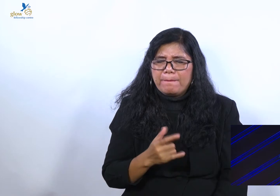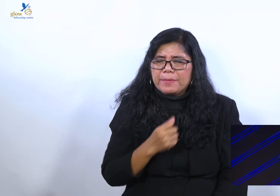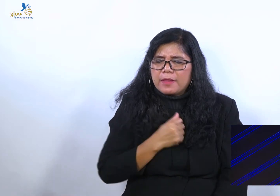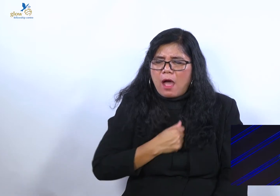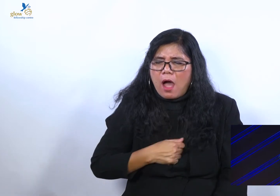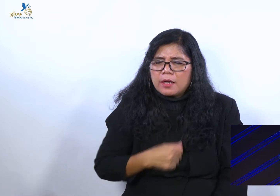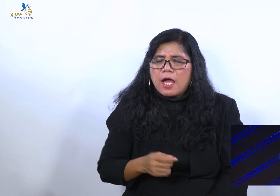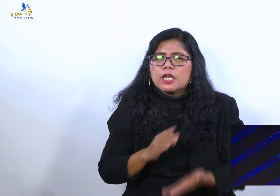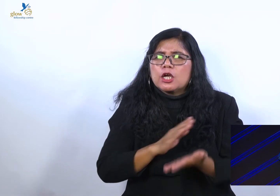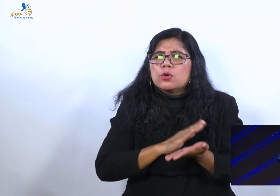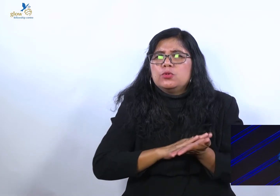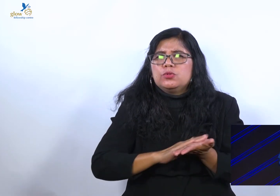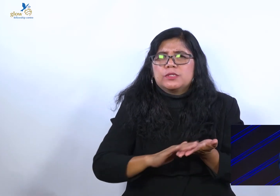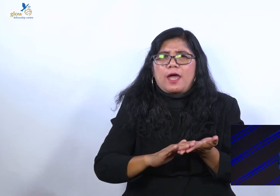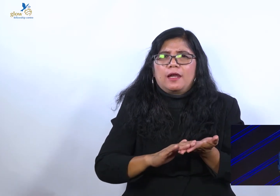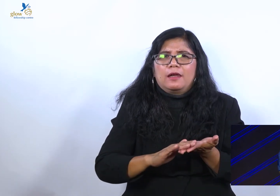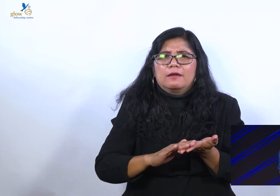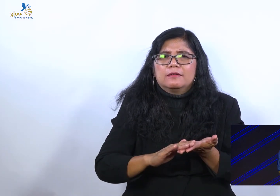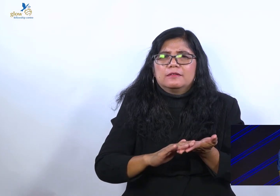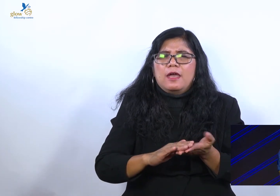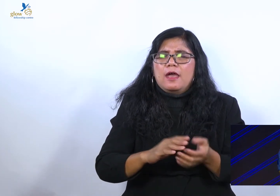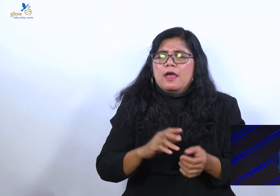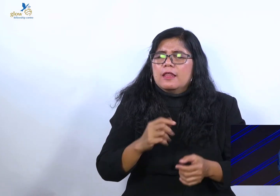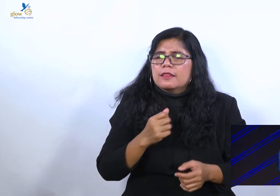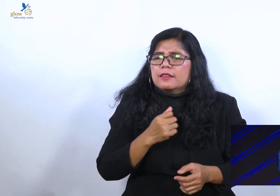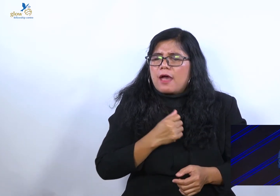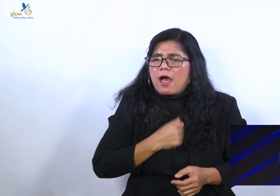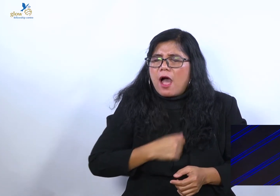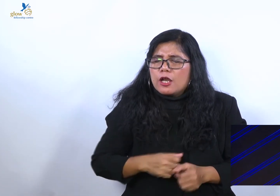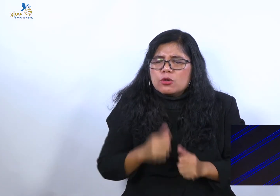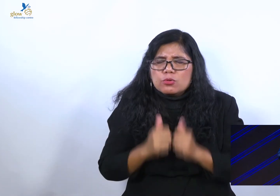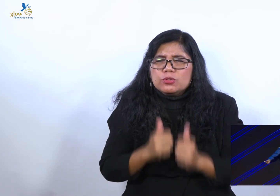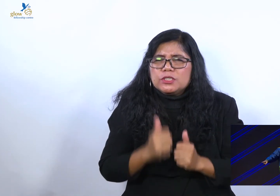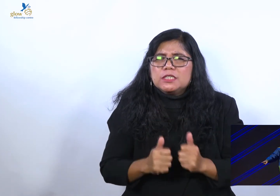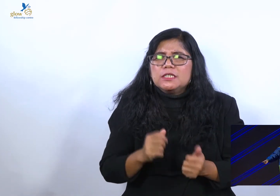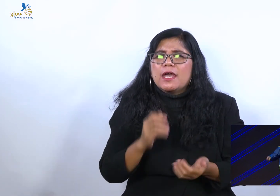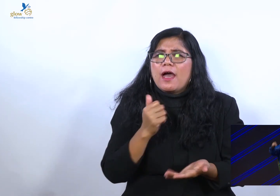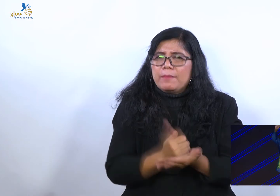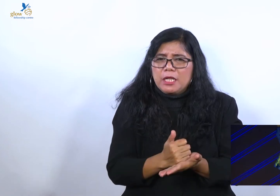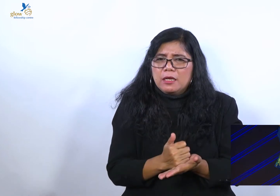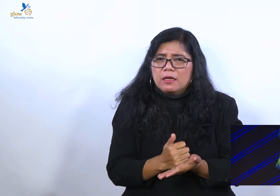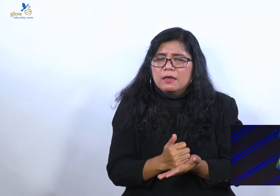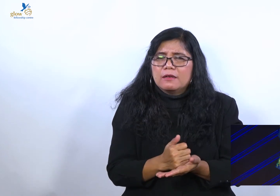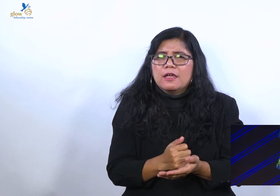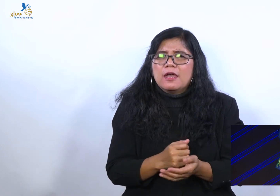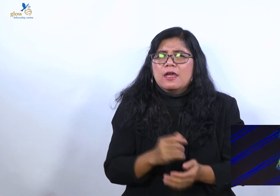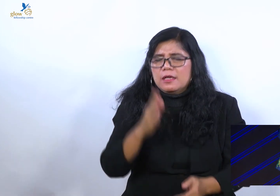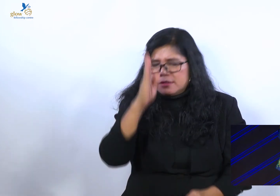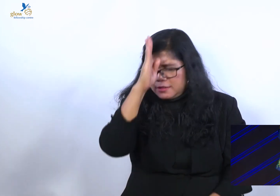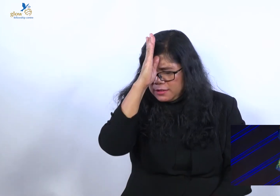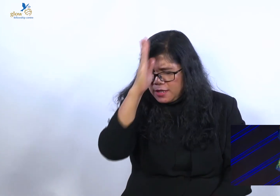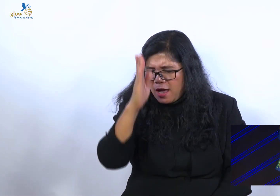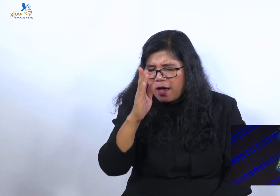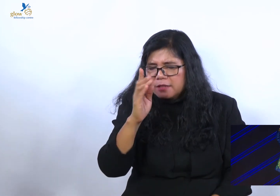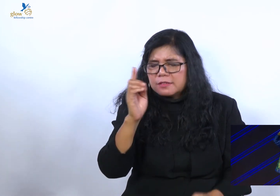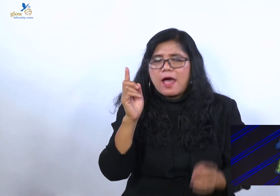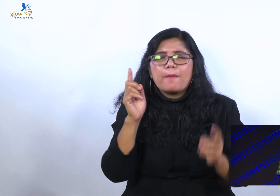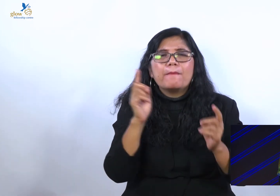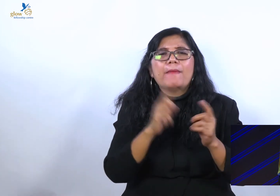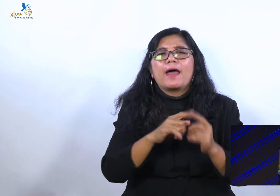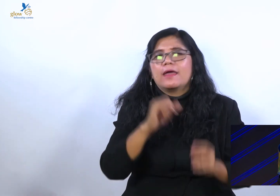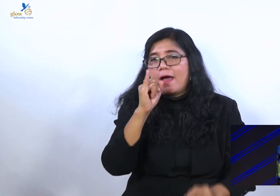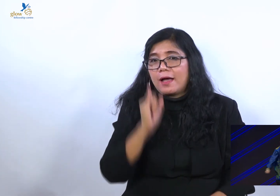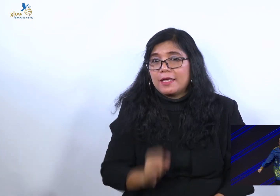Apapun yang terjadi tetap jadi orang yang tahan uji. Dan apapun yang terjadi tetap setia sampai akhir. Karena kita akan melihat mahkota yang Tuhan